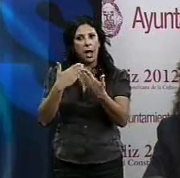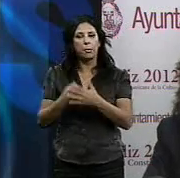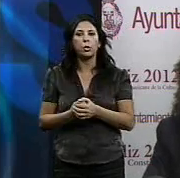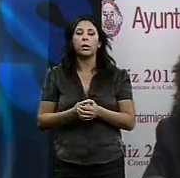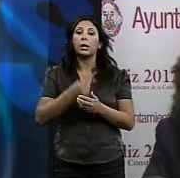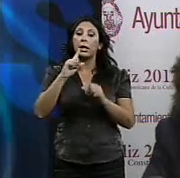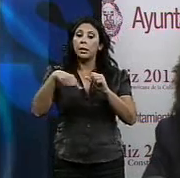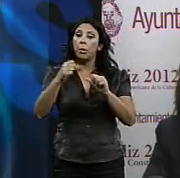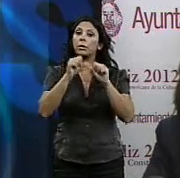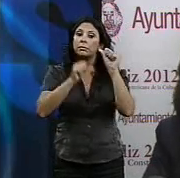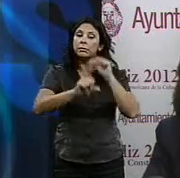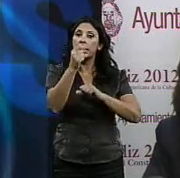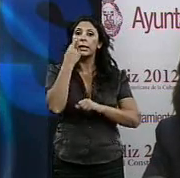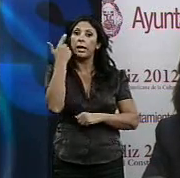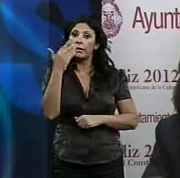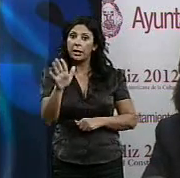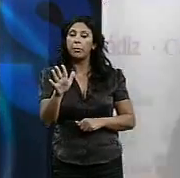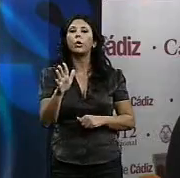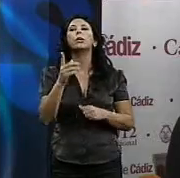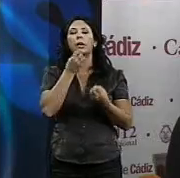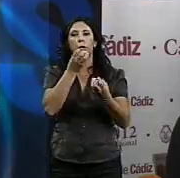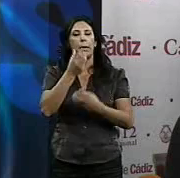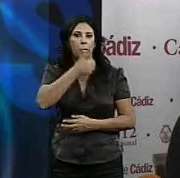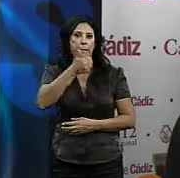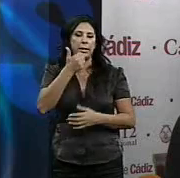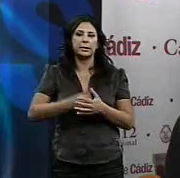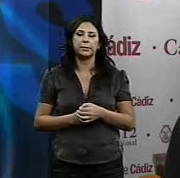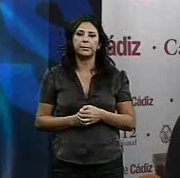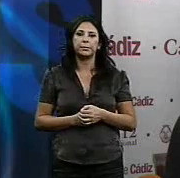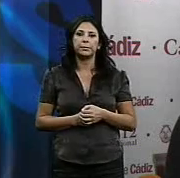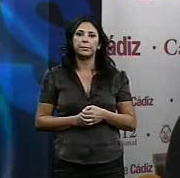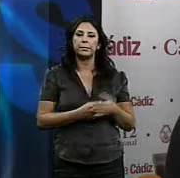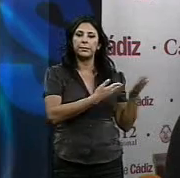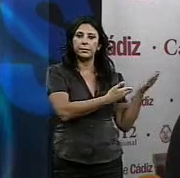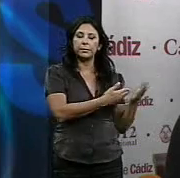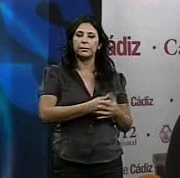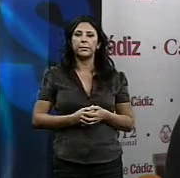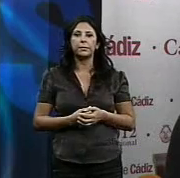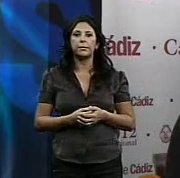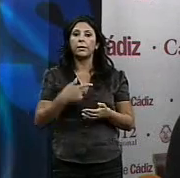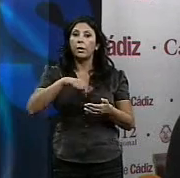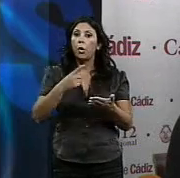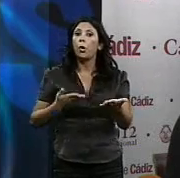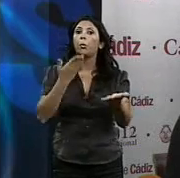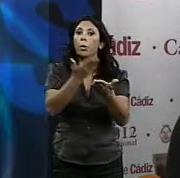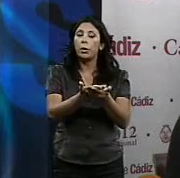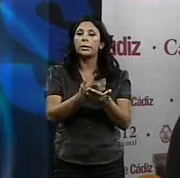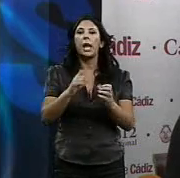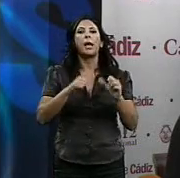pues les iremos informando. Y la propuesta que hemos llegado al acuerdo de empezar a trabajar desde cero